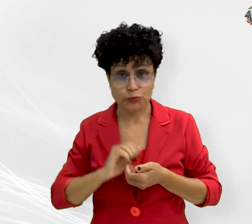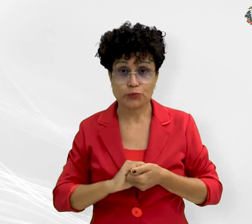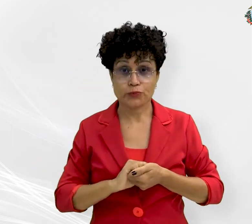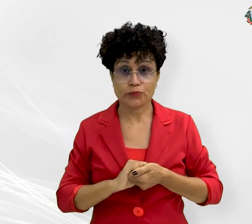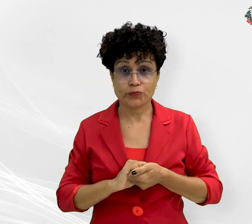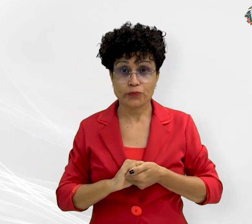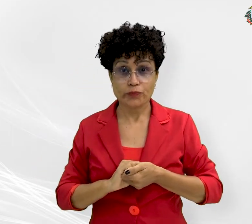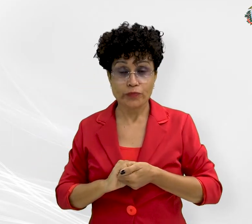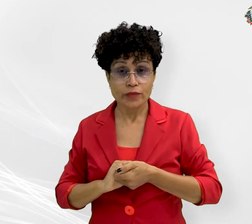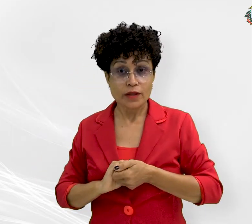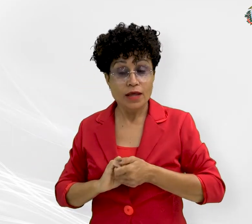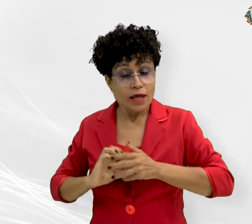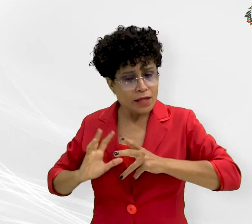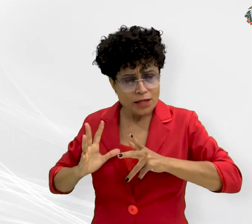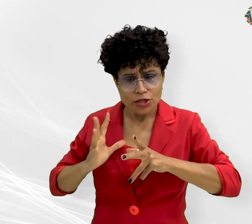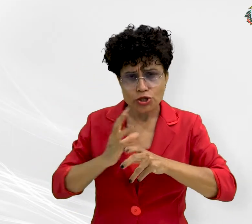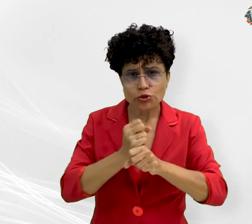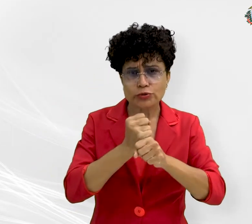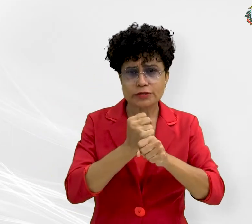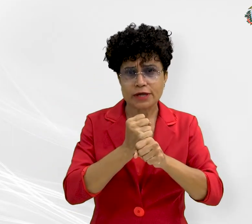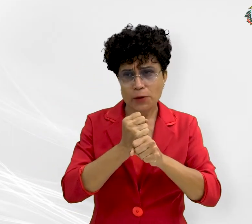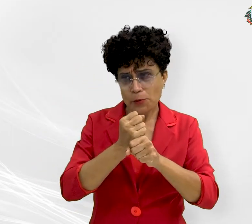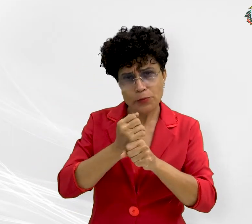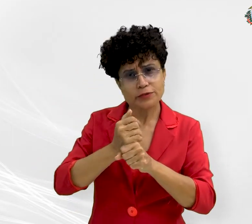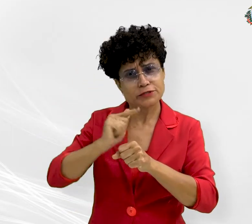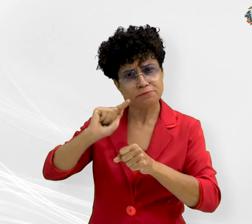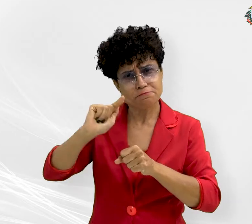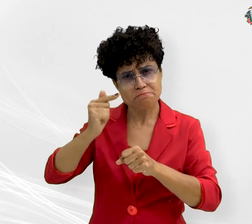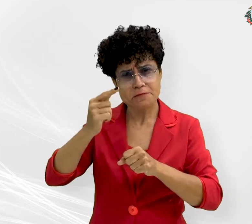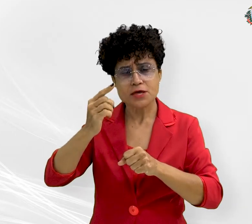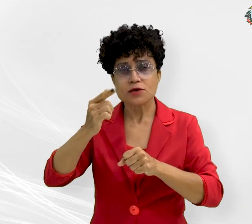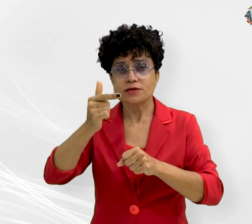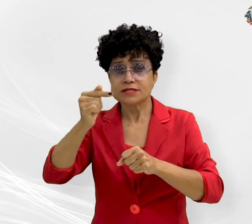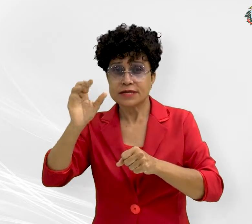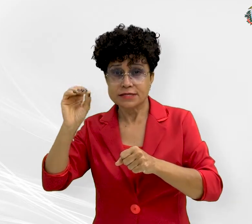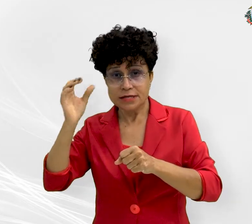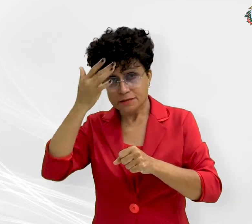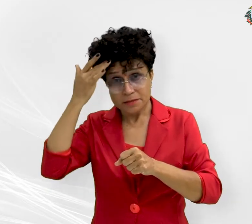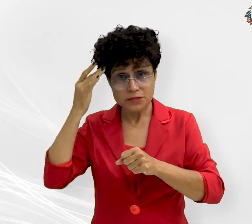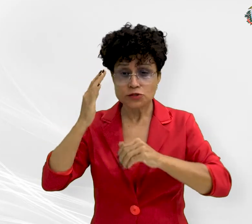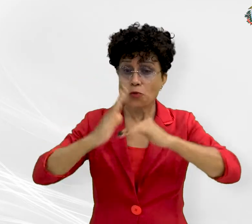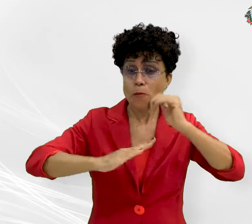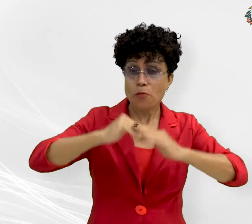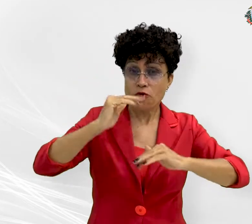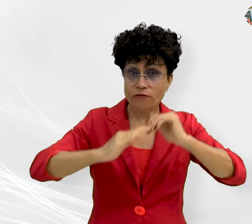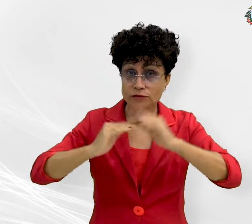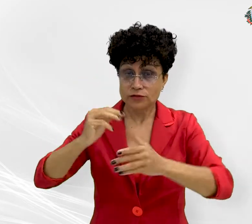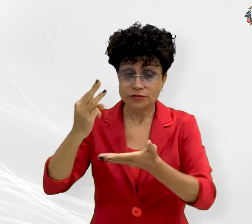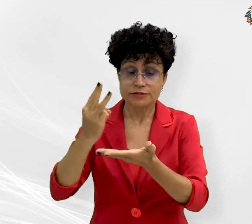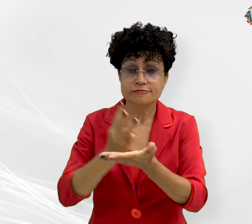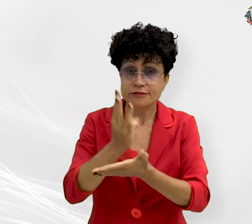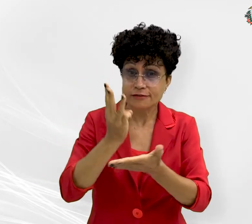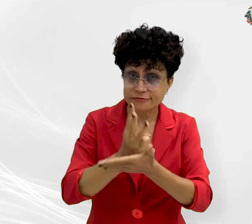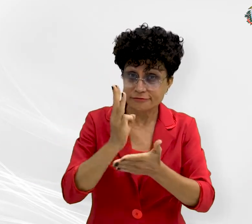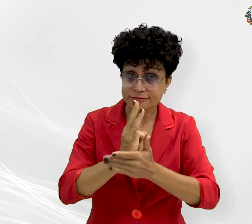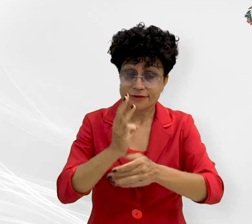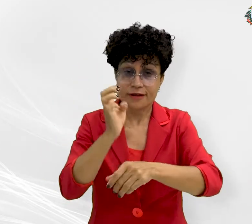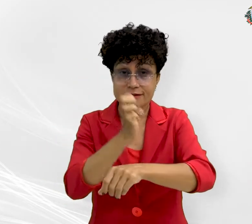Um total de 1.749 pessoas, entre membros, servidores, estagiários e terceirizados no Ministério